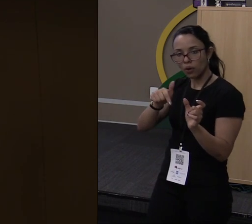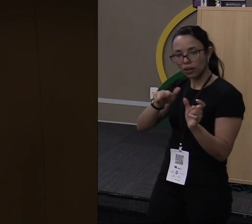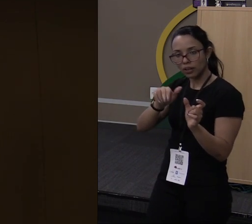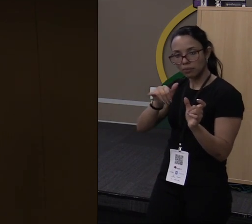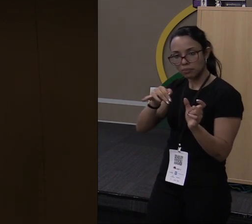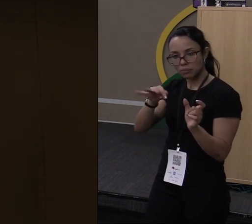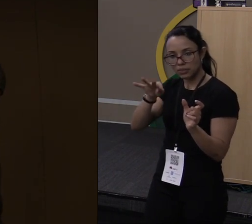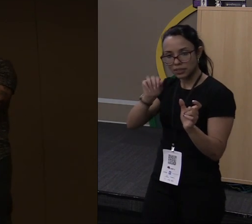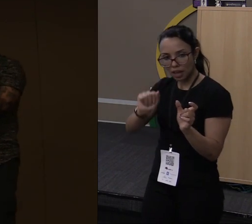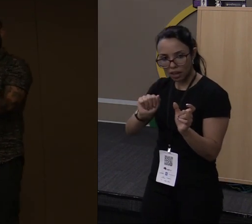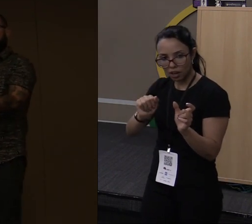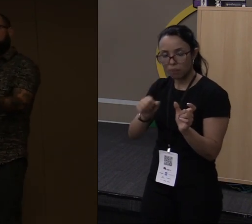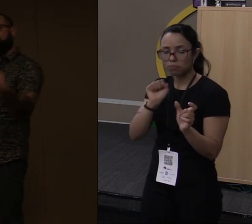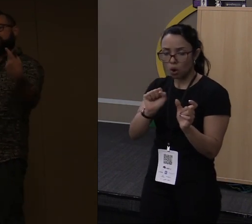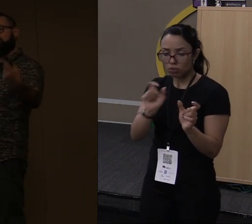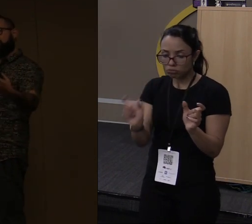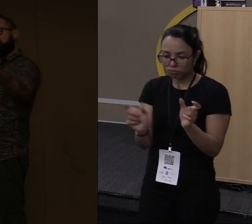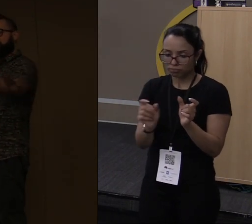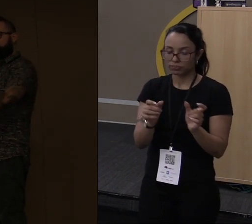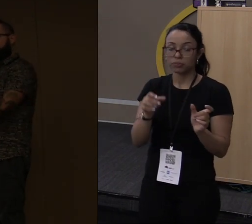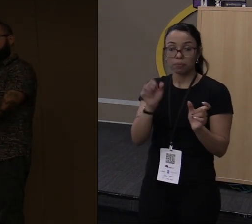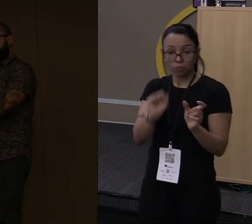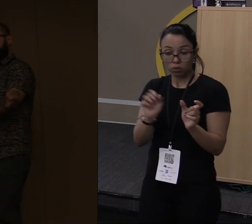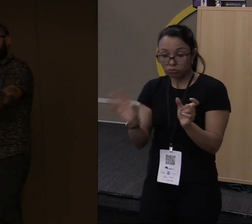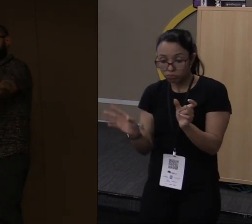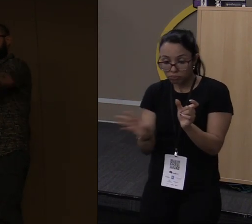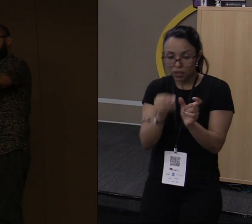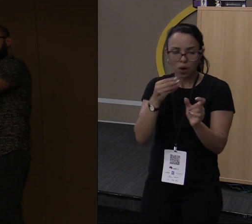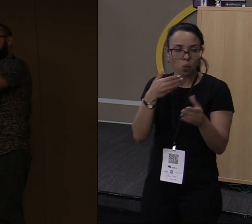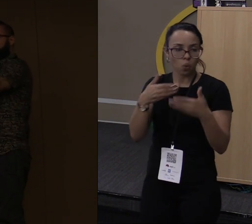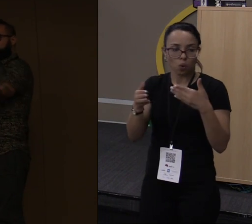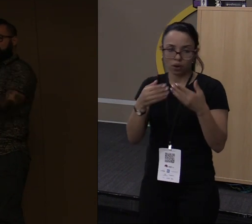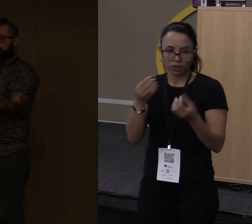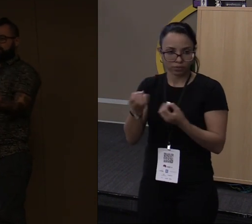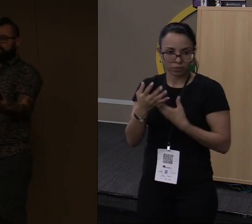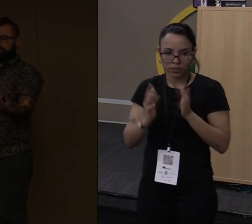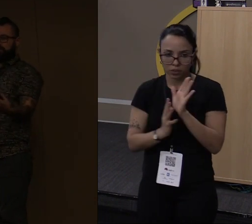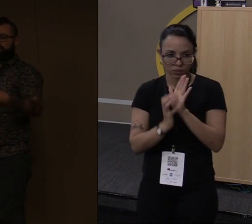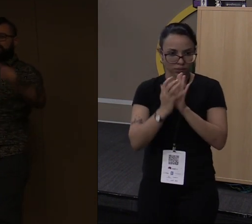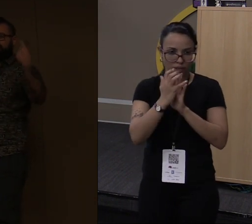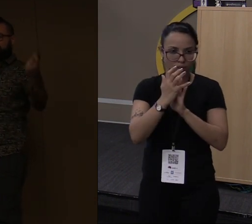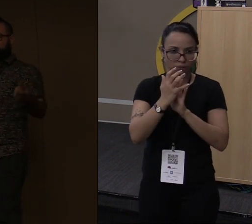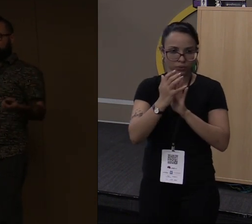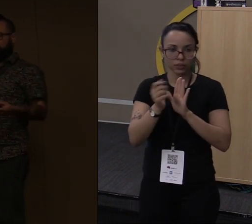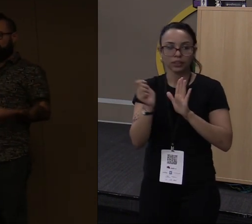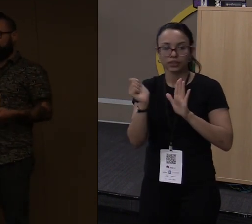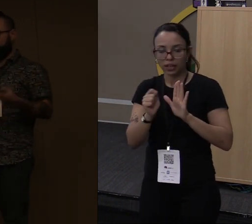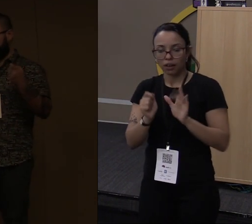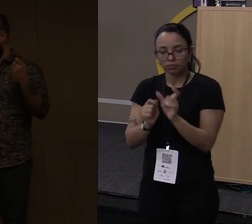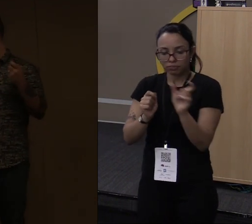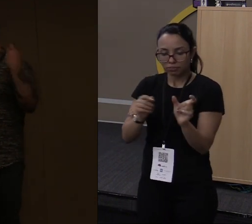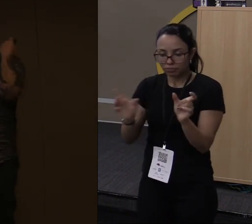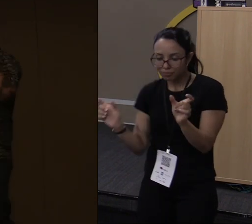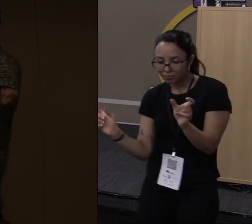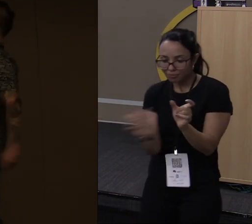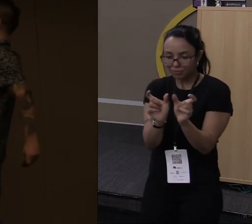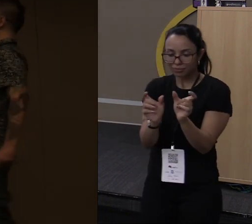tipo de dado. Então desde que isso esteja disponível, eu vou lá e implemento. E o tipo de dado passa a ter um super poder.